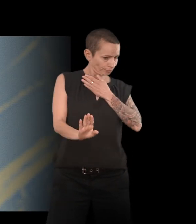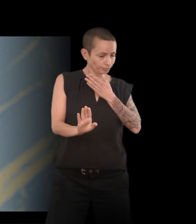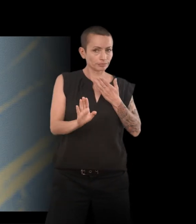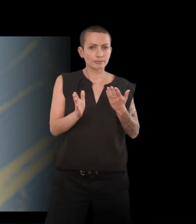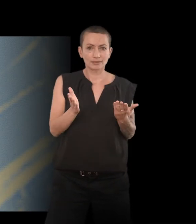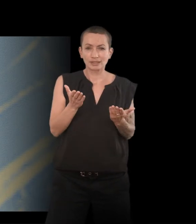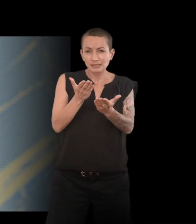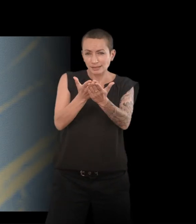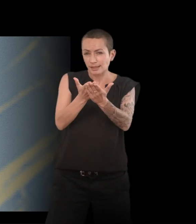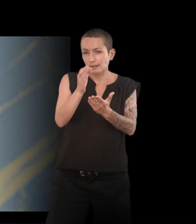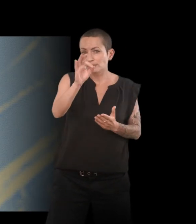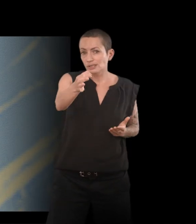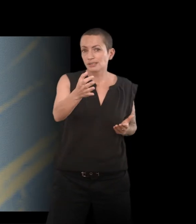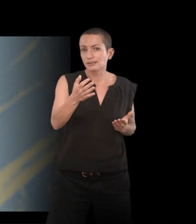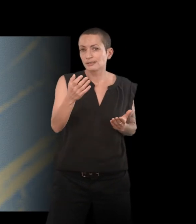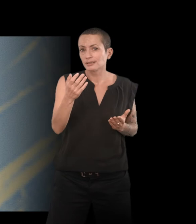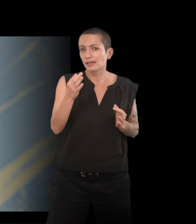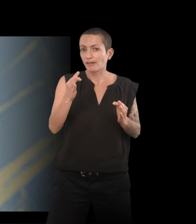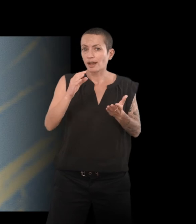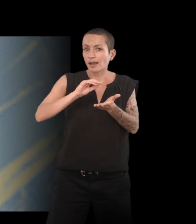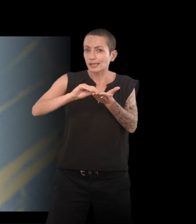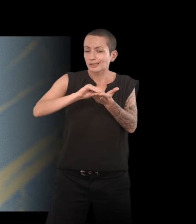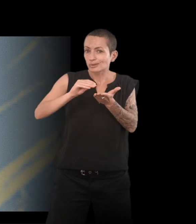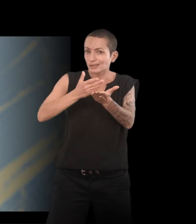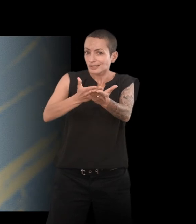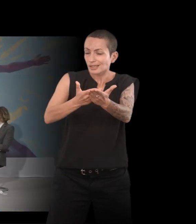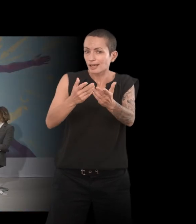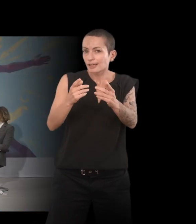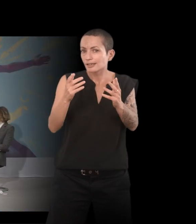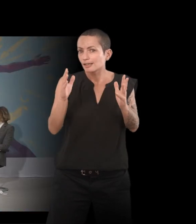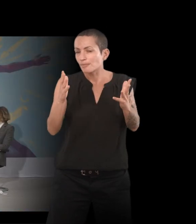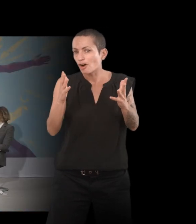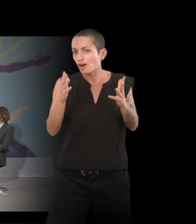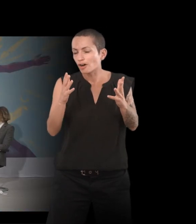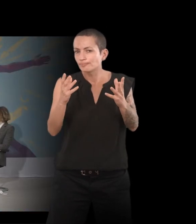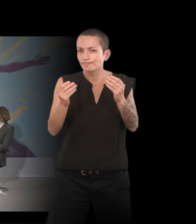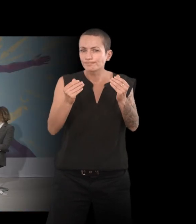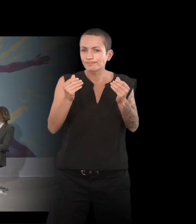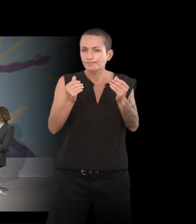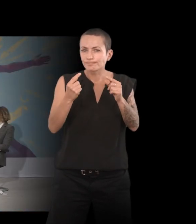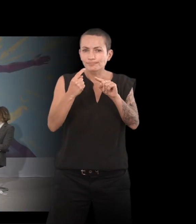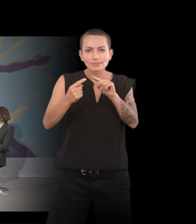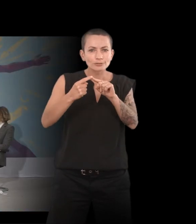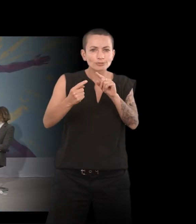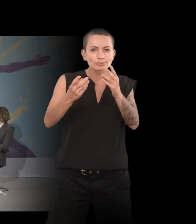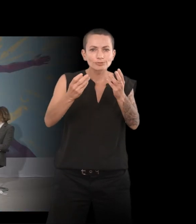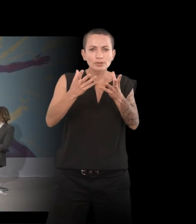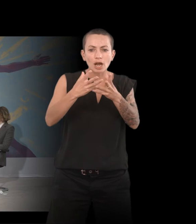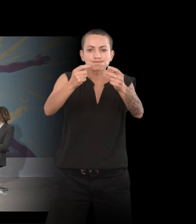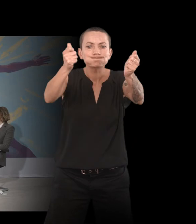quelque chose de cet ordre dans l'écriture, d'une manière de se réapproprier cette chose qui nous échappe,